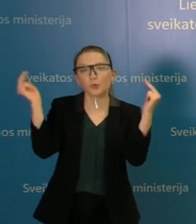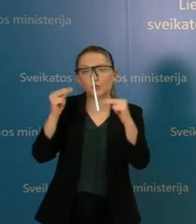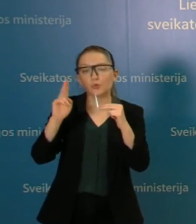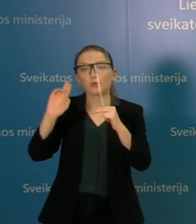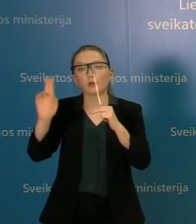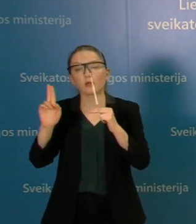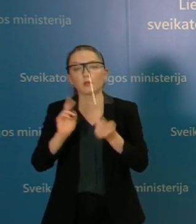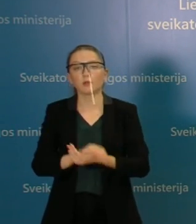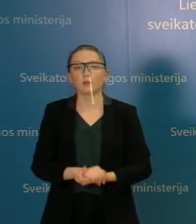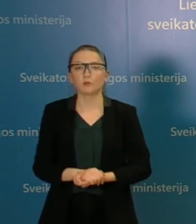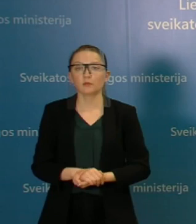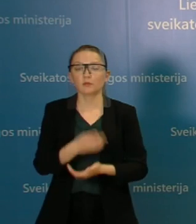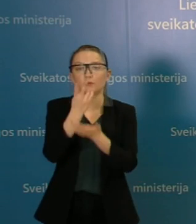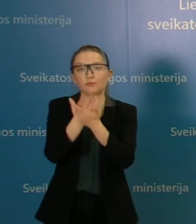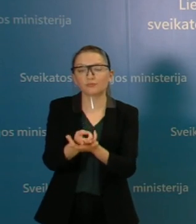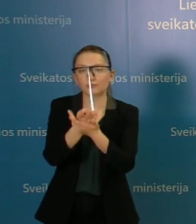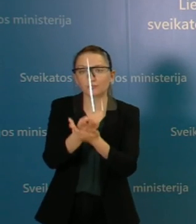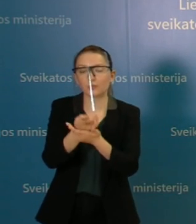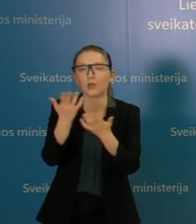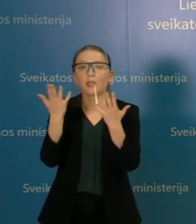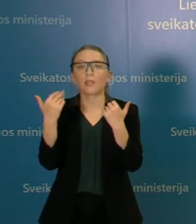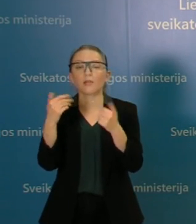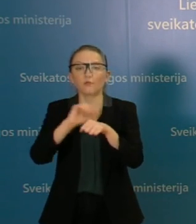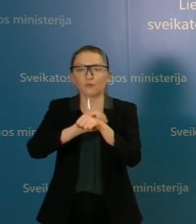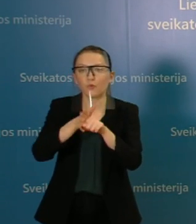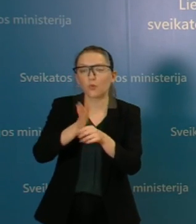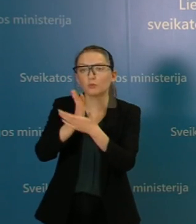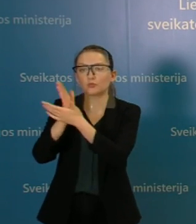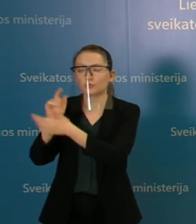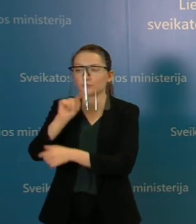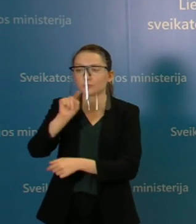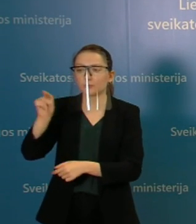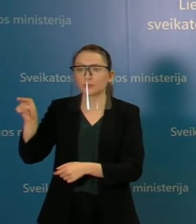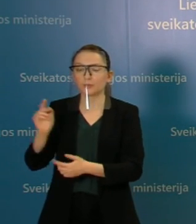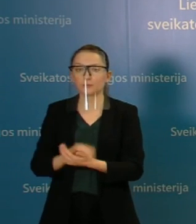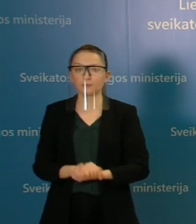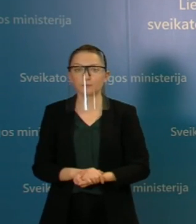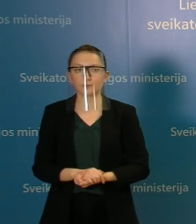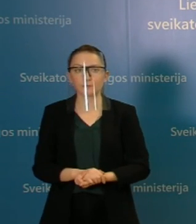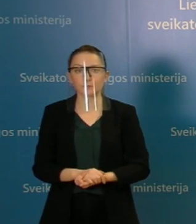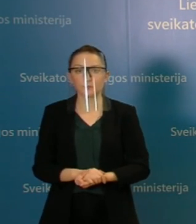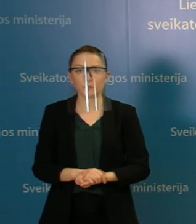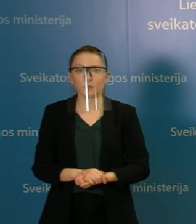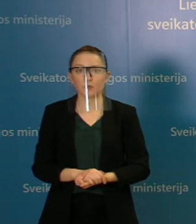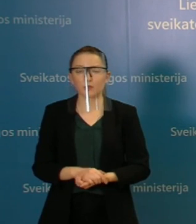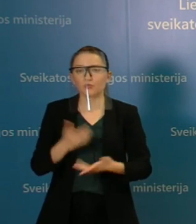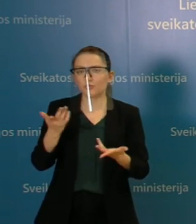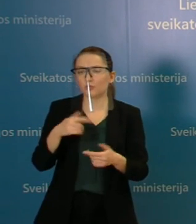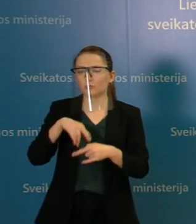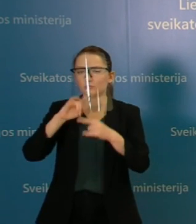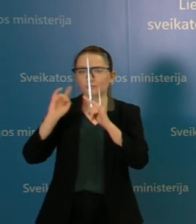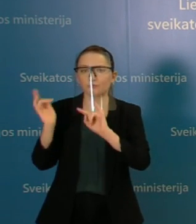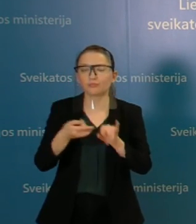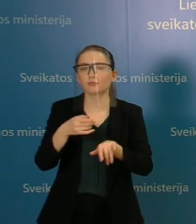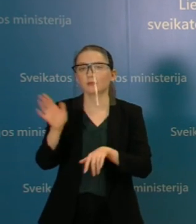kurie serga lengvesnėmis kovido formomis, tai tikrai nereikėtų šito kažkaip dramatizuoti.